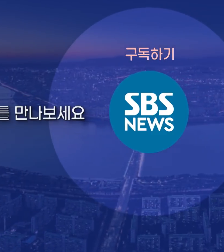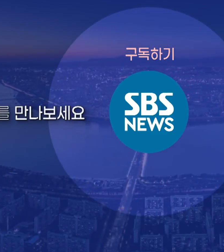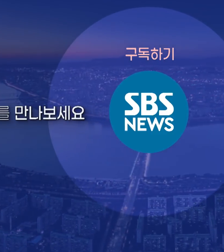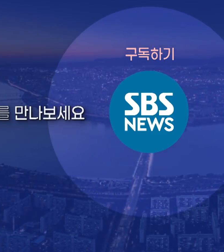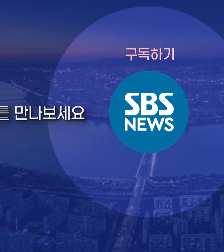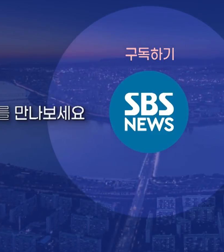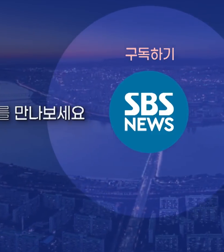다음 영상에서